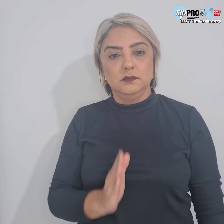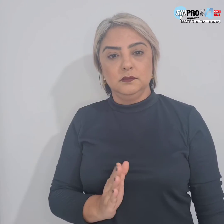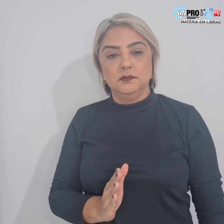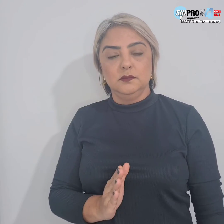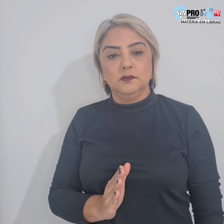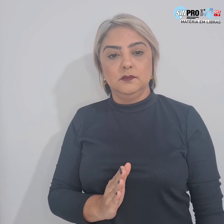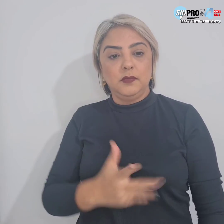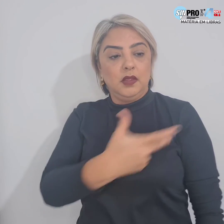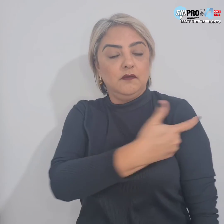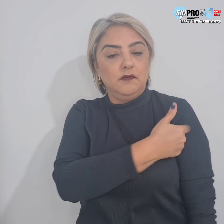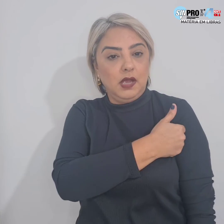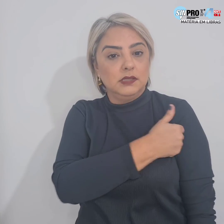Vacina já!